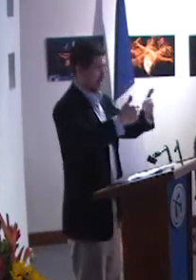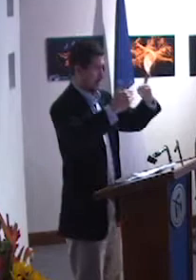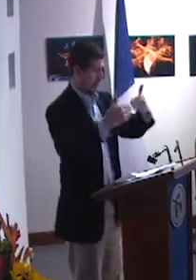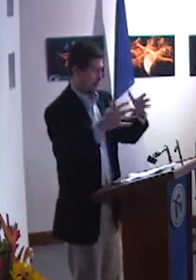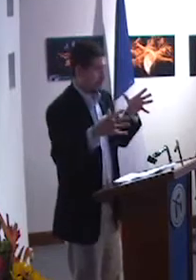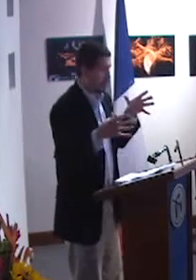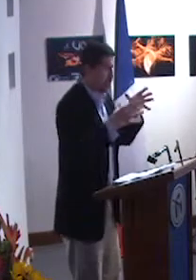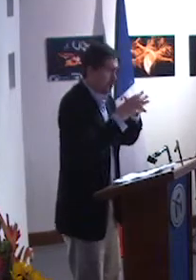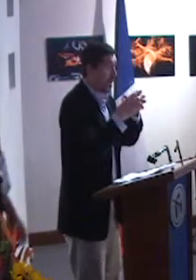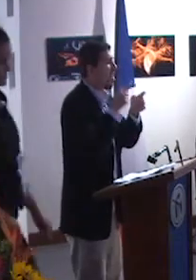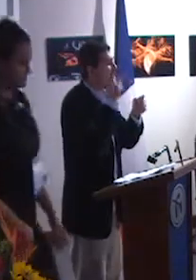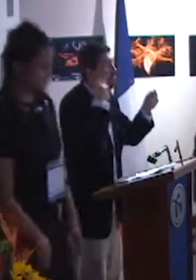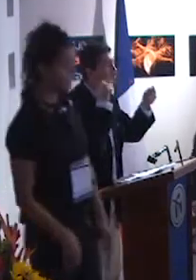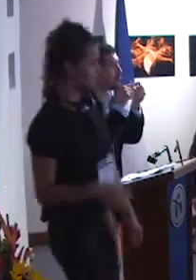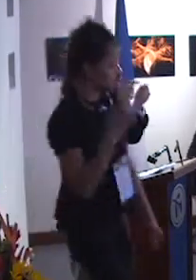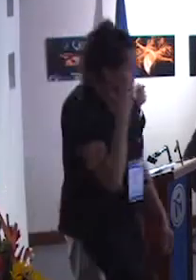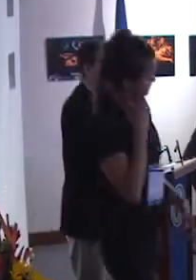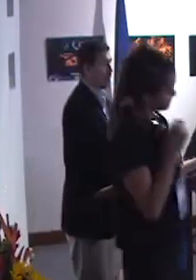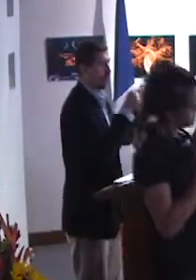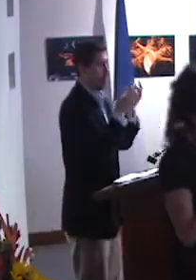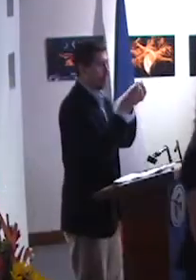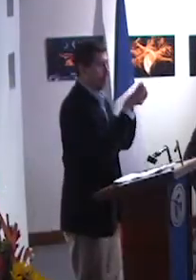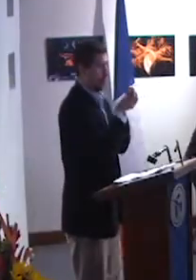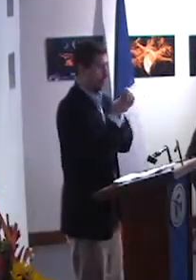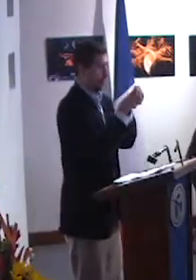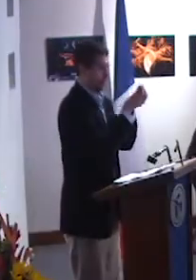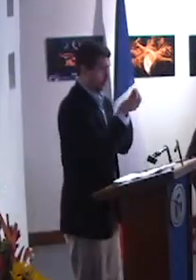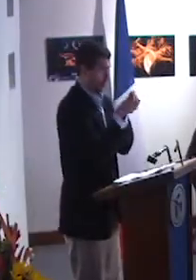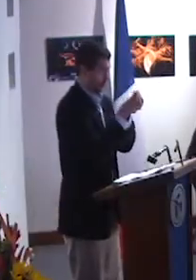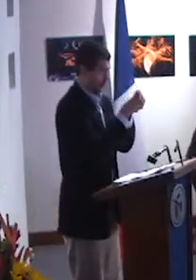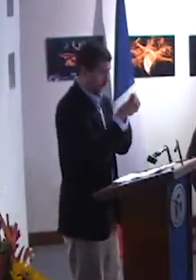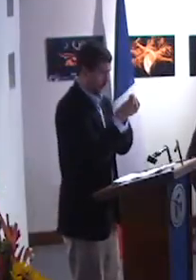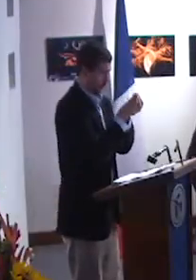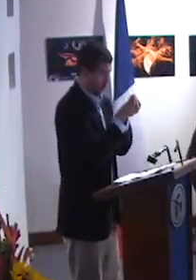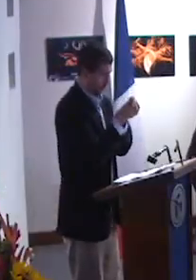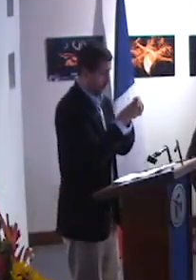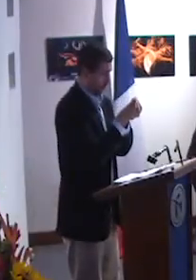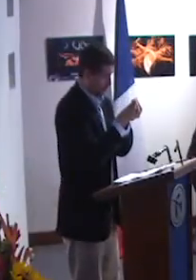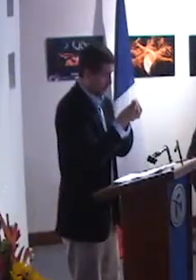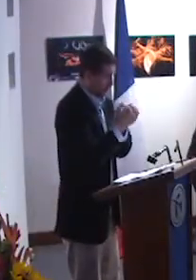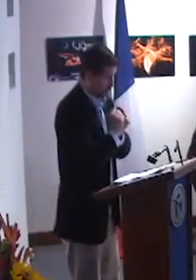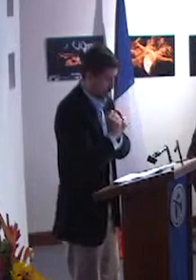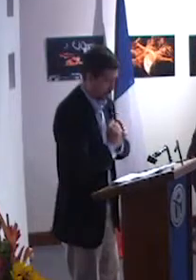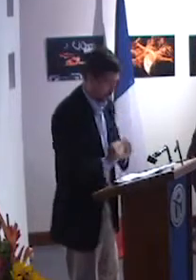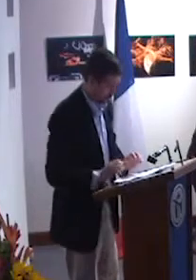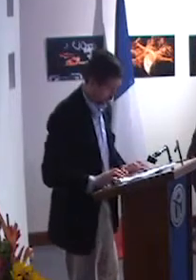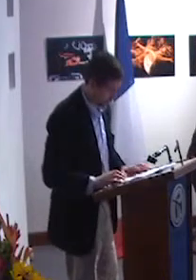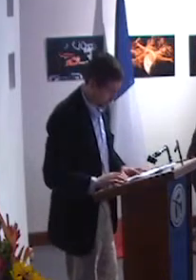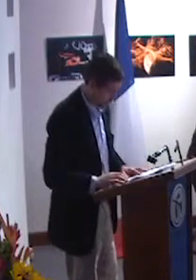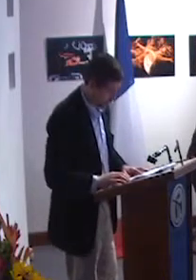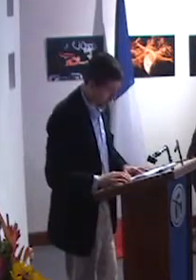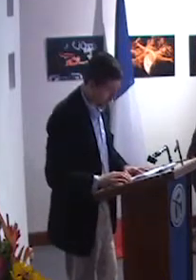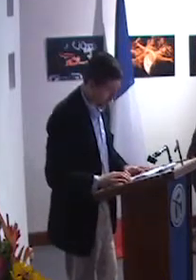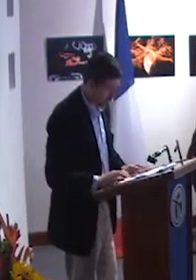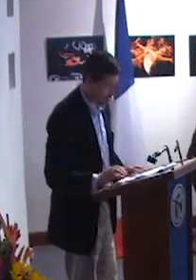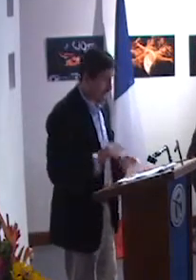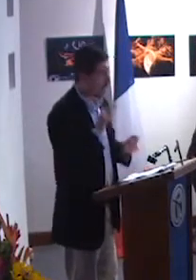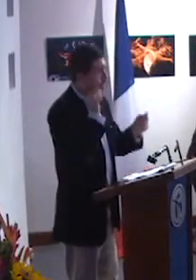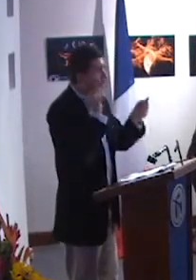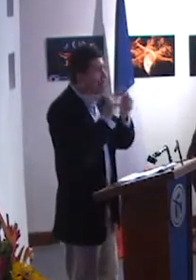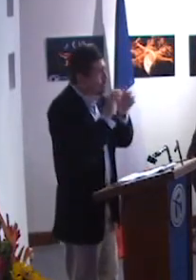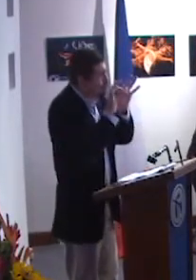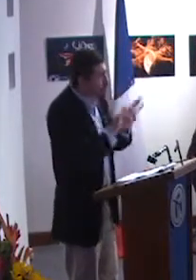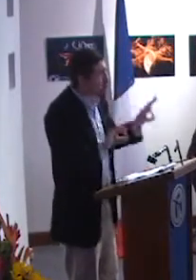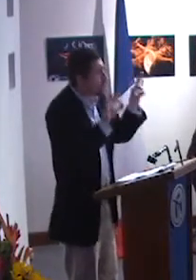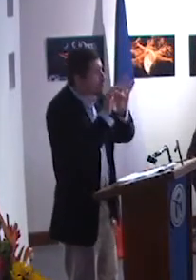2013, noviembre de 2013, para ser más específicos, se hizo una reunión para llegar a un acuerdo en común que sería este